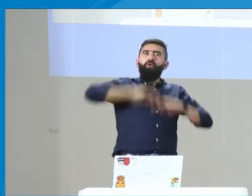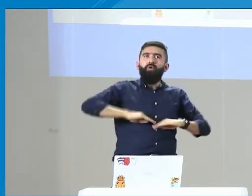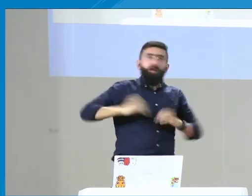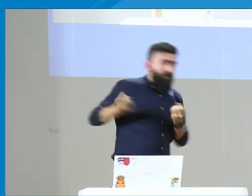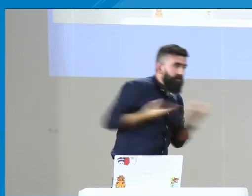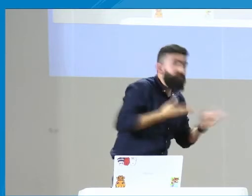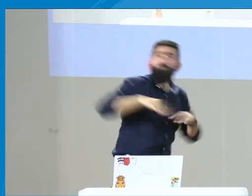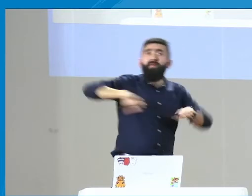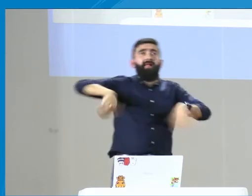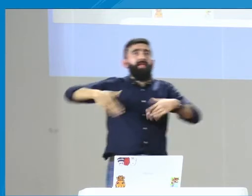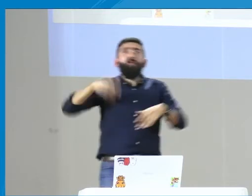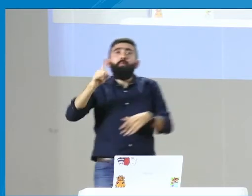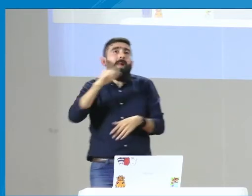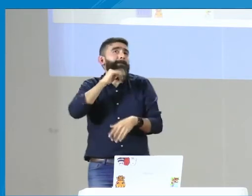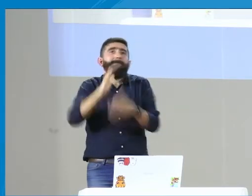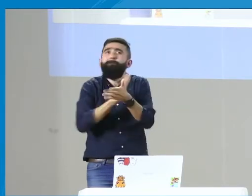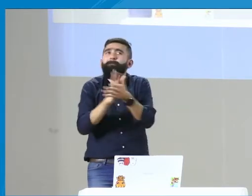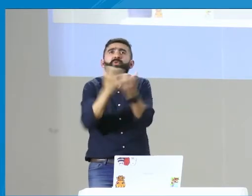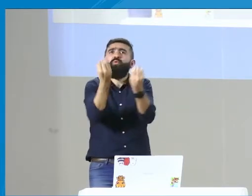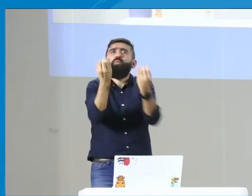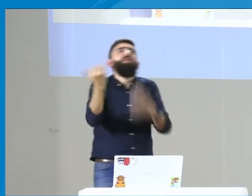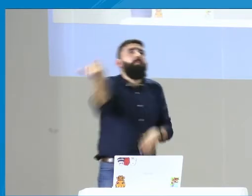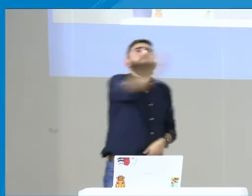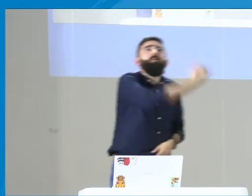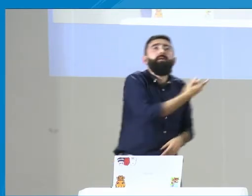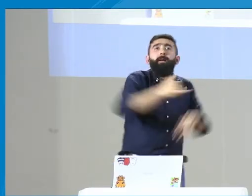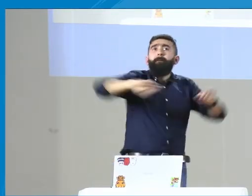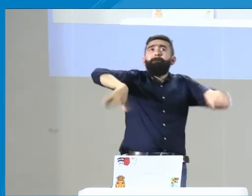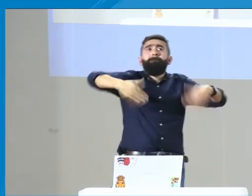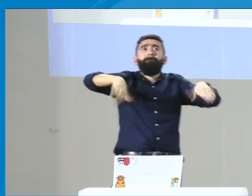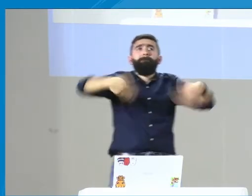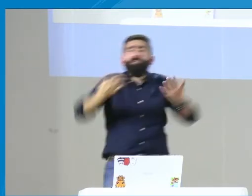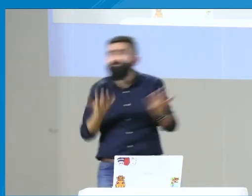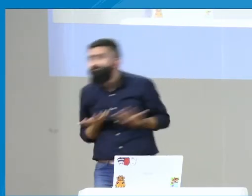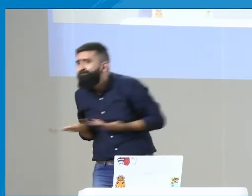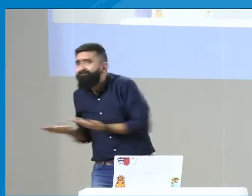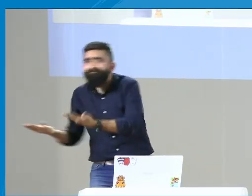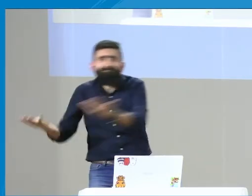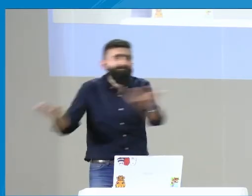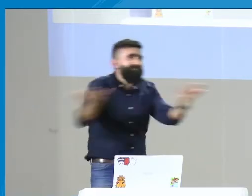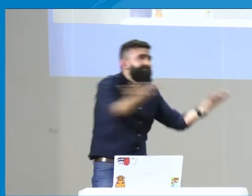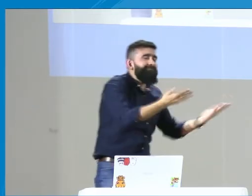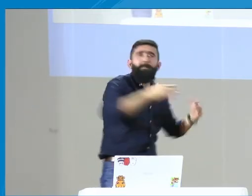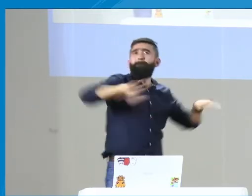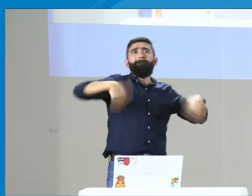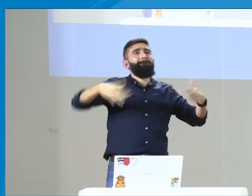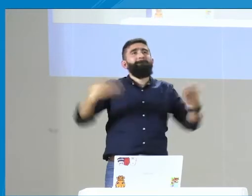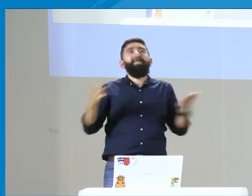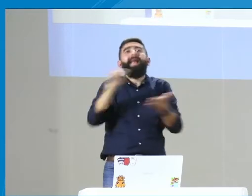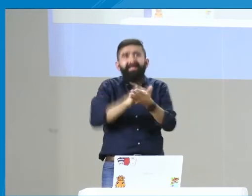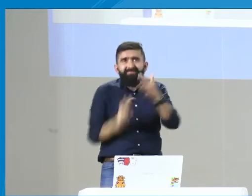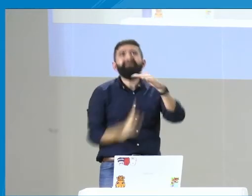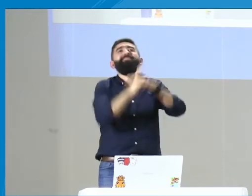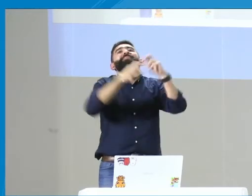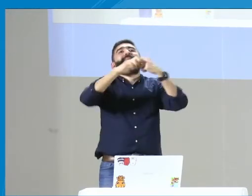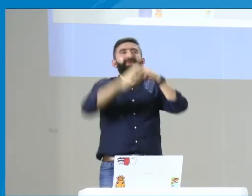política pública, de pronto pensado en los derechos de las personas sordas, pero no tenemos los insumos suficientes sobre esas